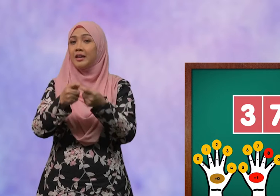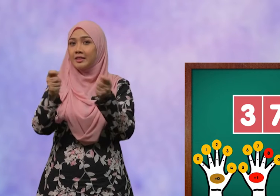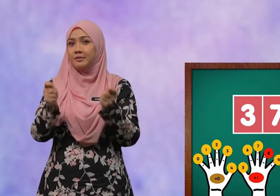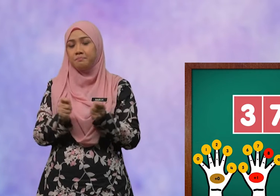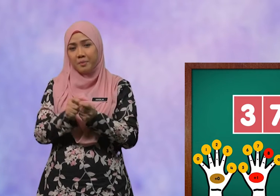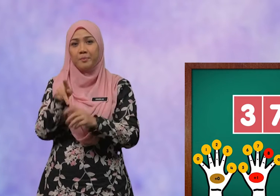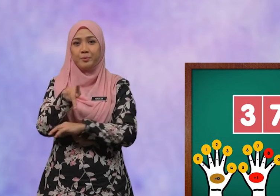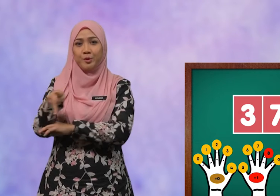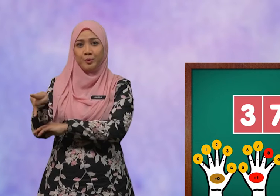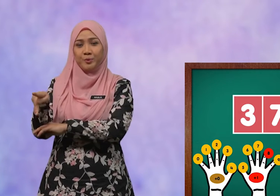tempat puluh.